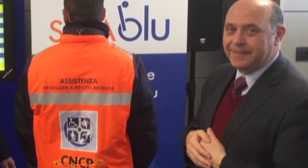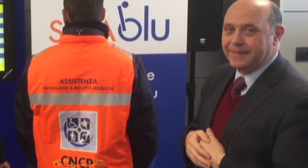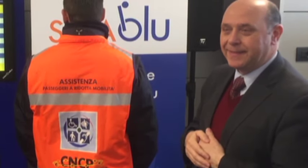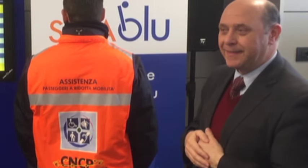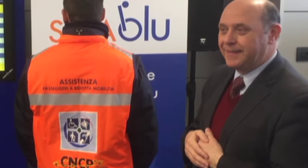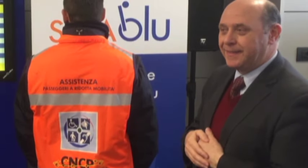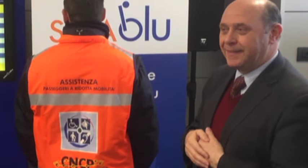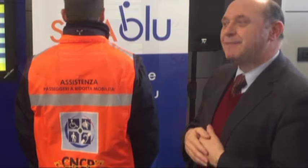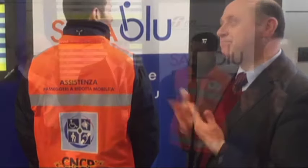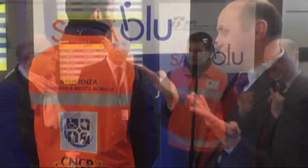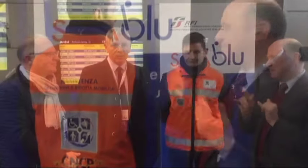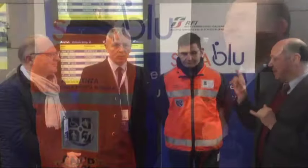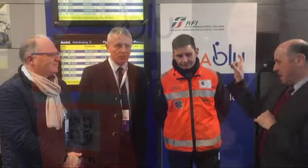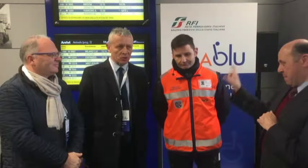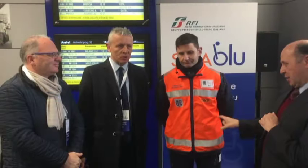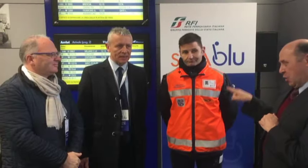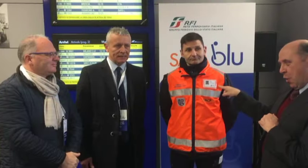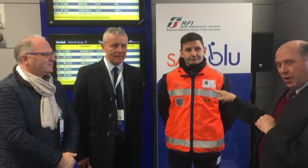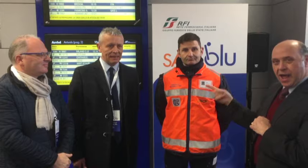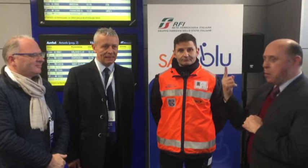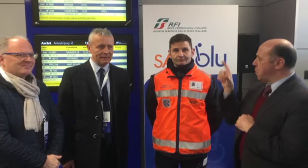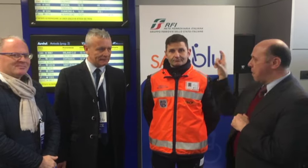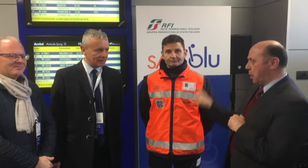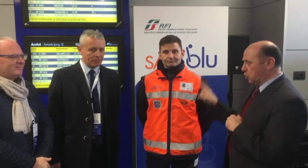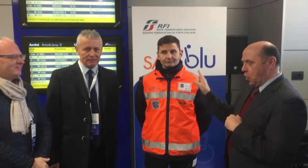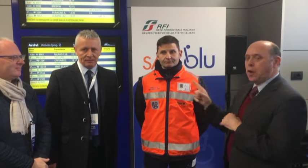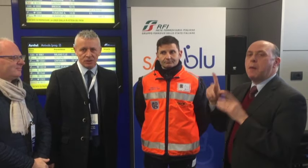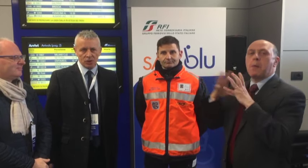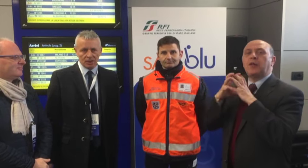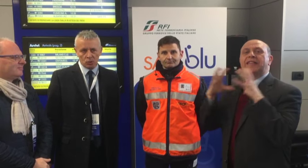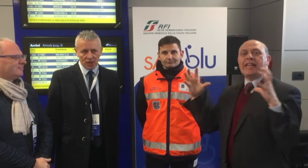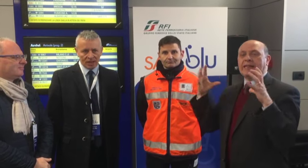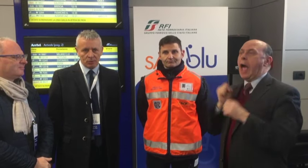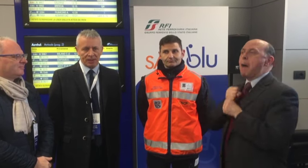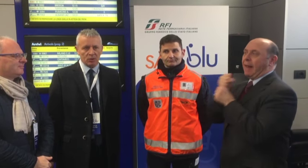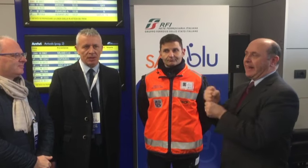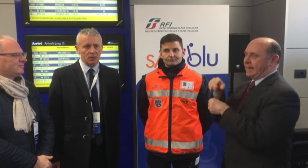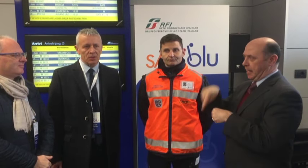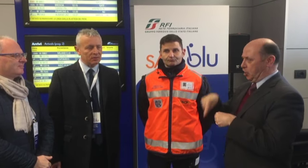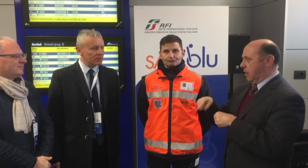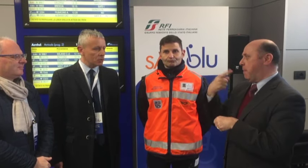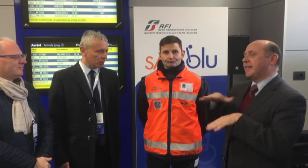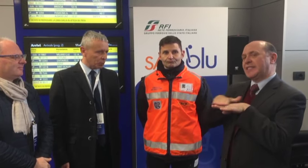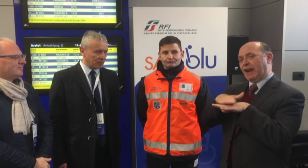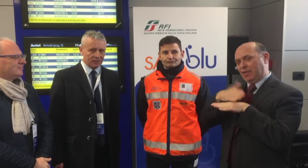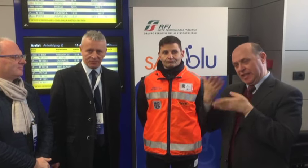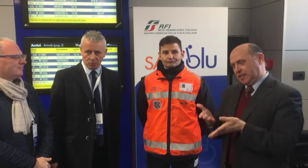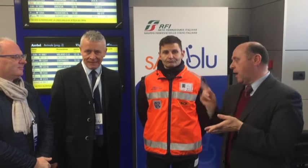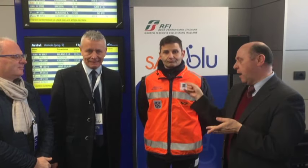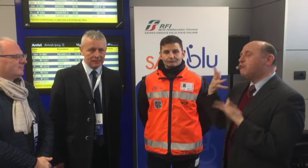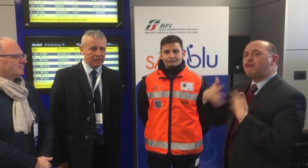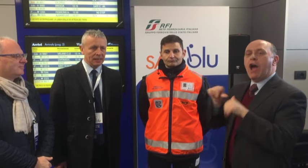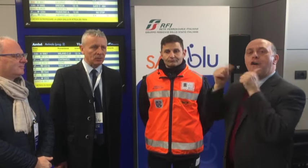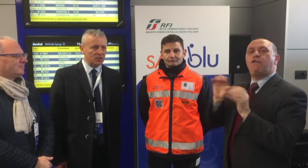E' che porta che sono, per esempio, di una clinica, che ci riusciamo per supremo, cosa è effettivamente